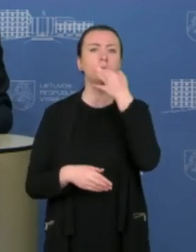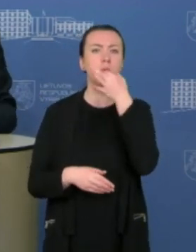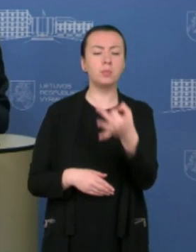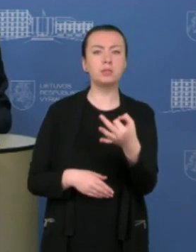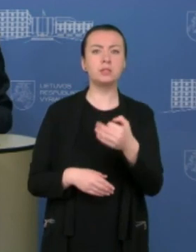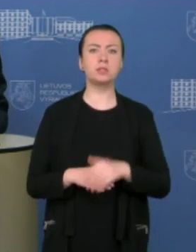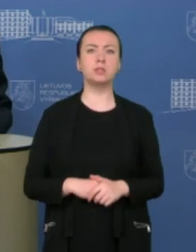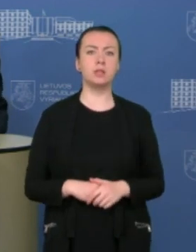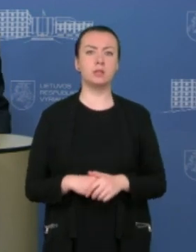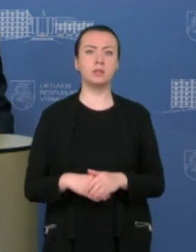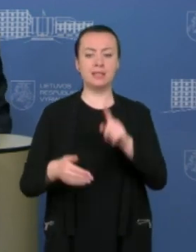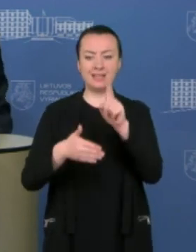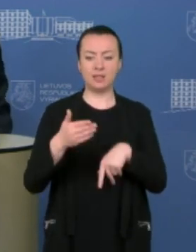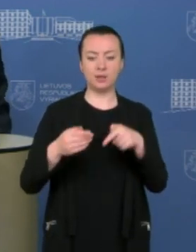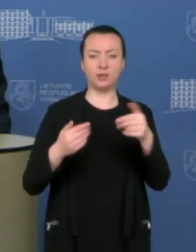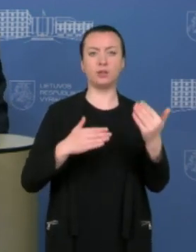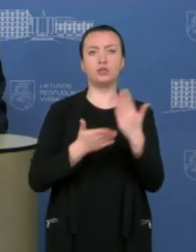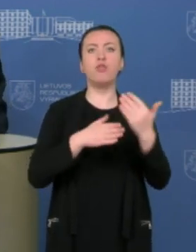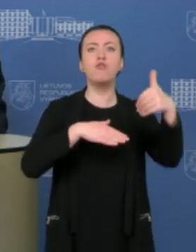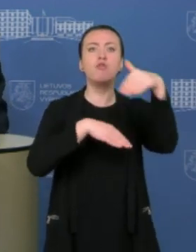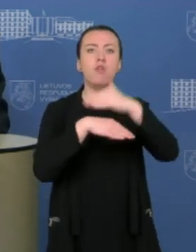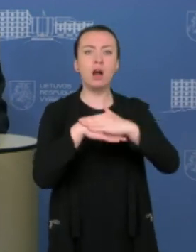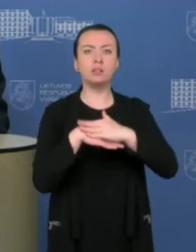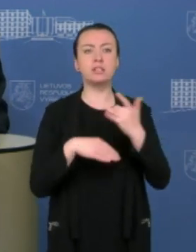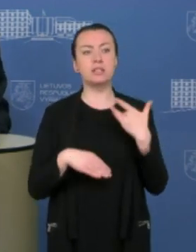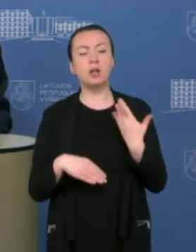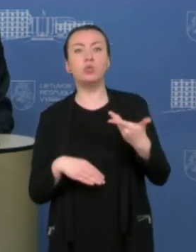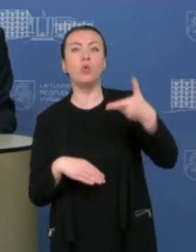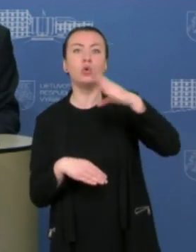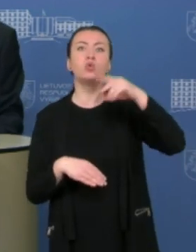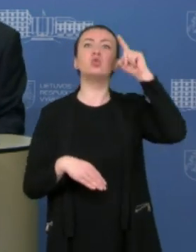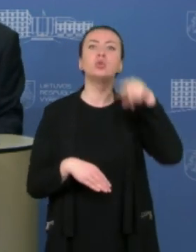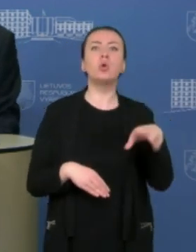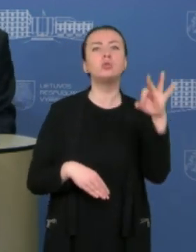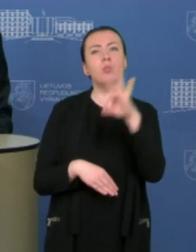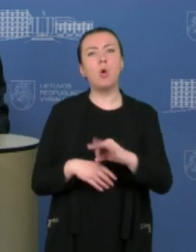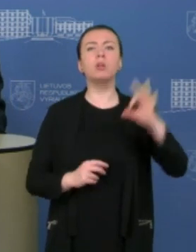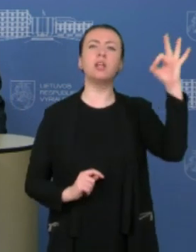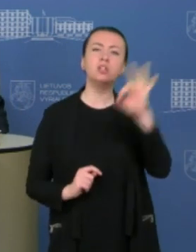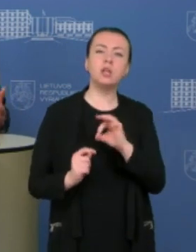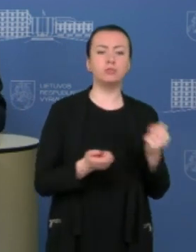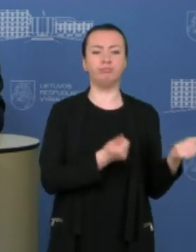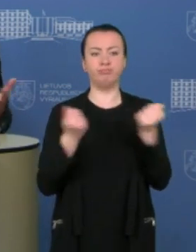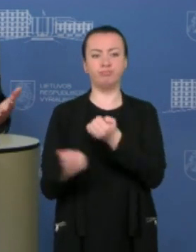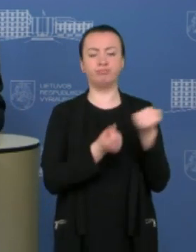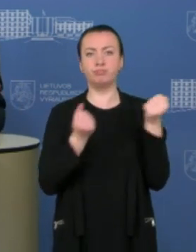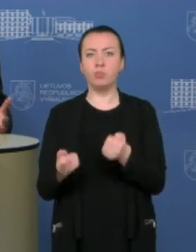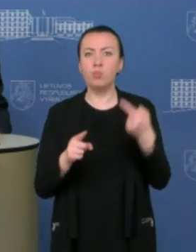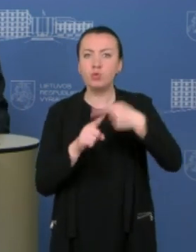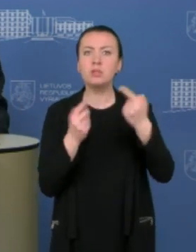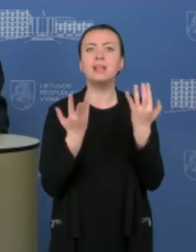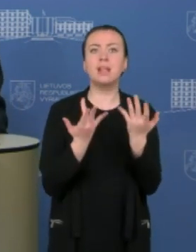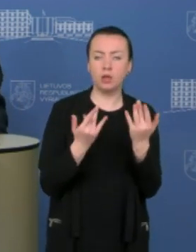leis tai daryti būtent tas faktas, kad mes daugiau žinosime ir apie tą reguliarų tiekimą ir kiekios, nes tai yra susiję